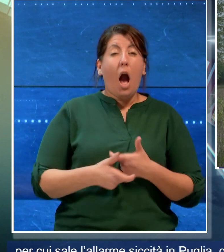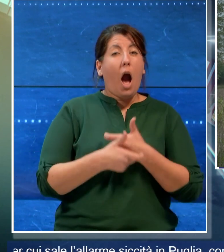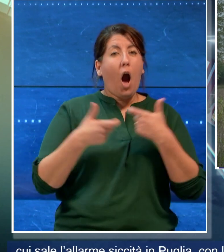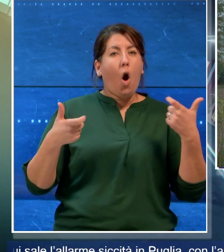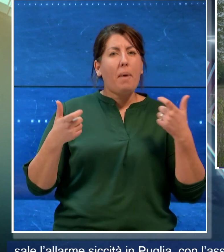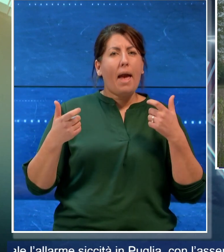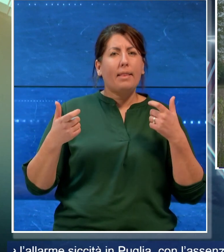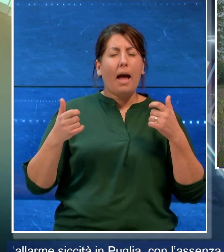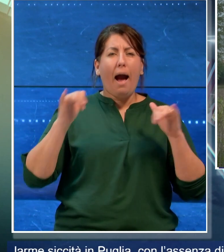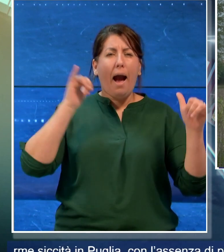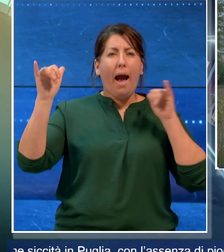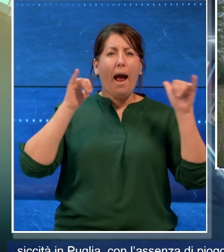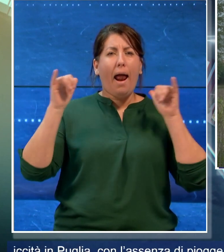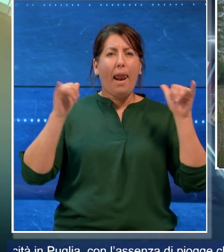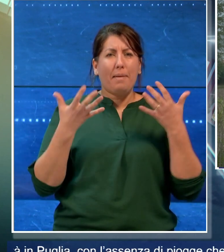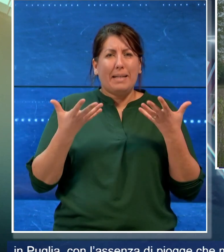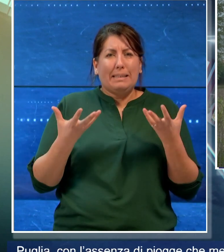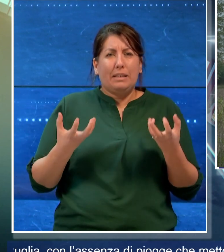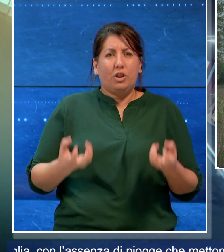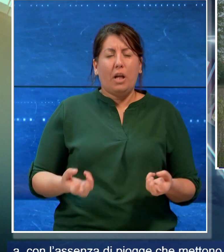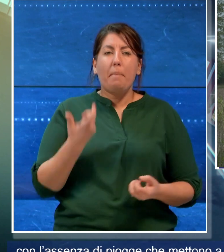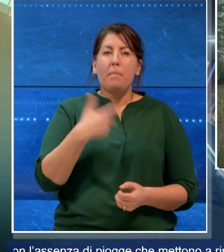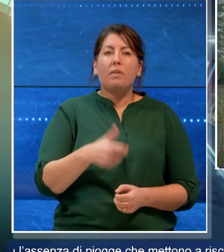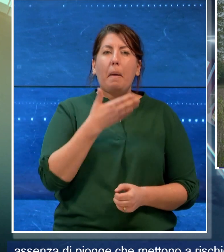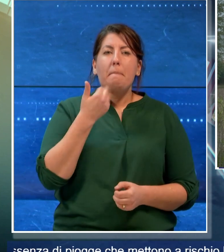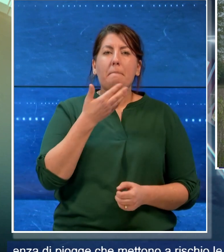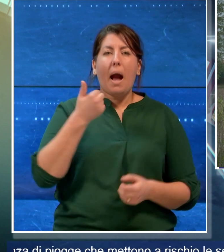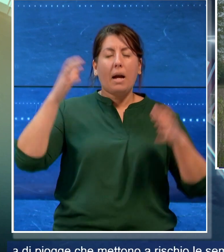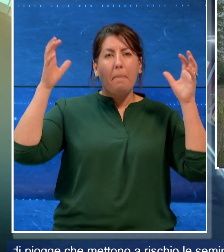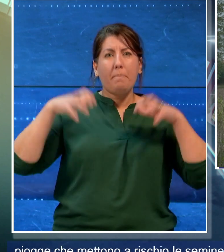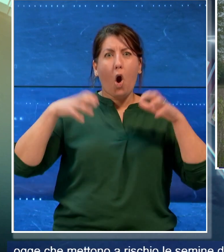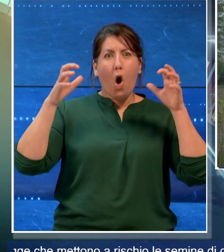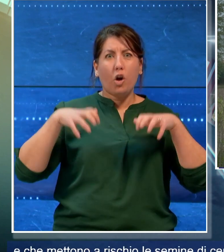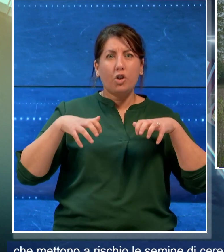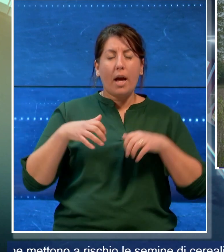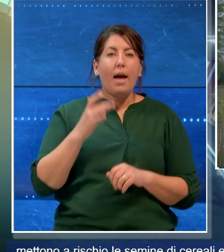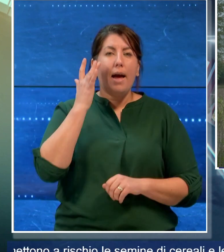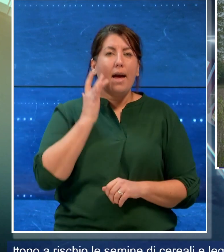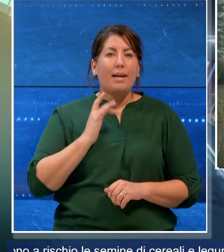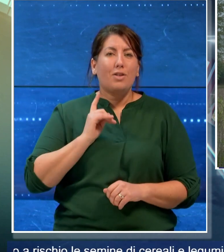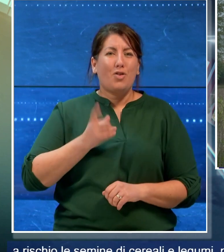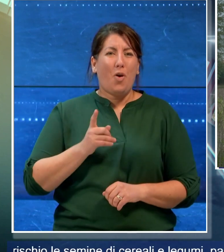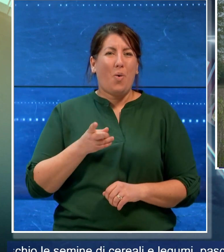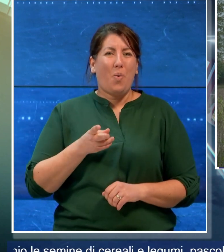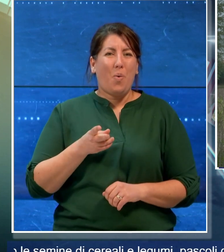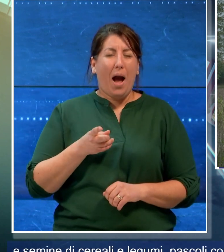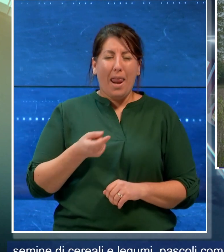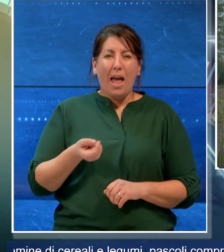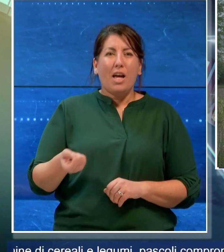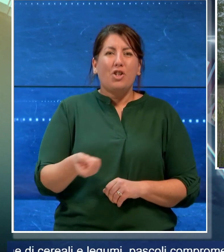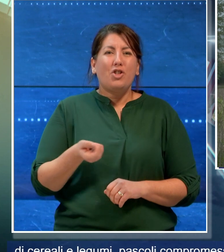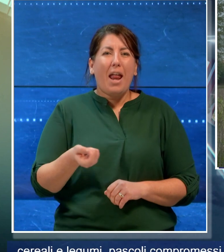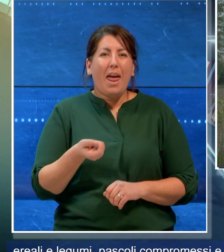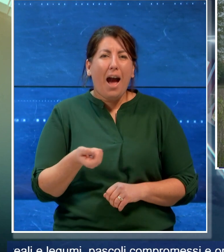siccità in Puglia con l'assenza di piogge che mettono a rischio le semine di cereali e